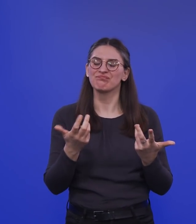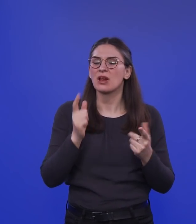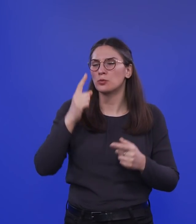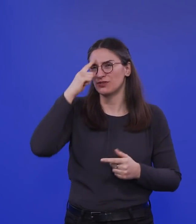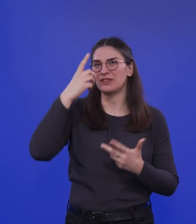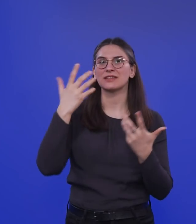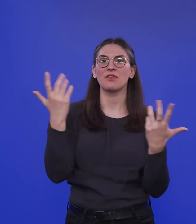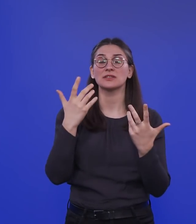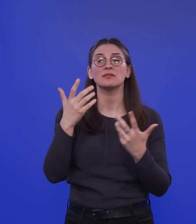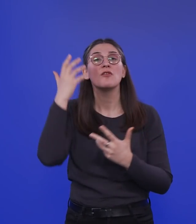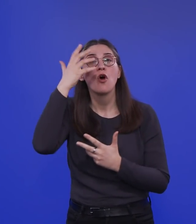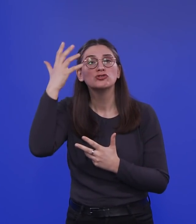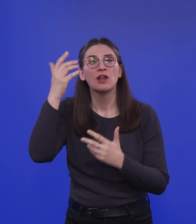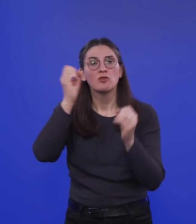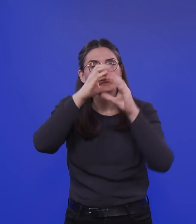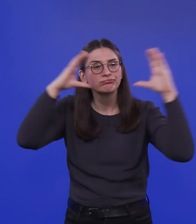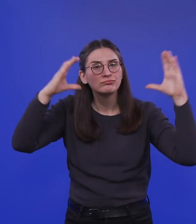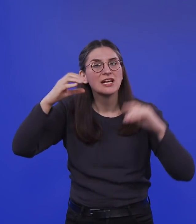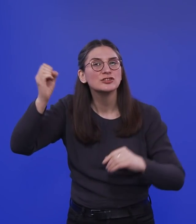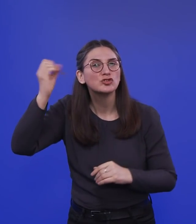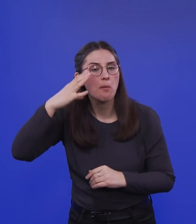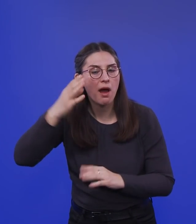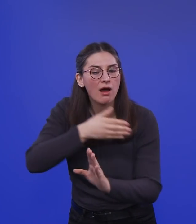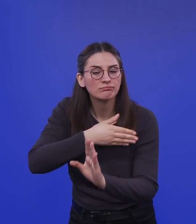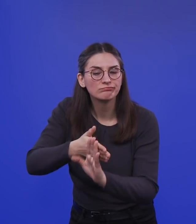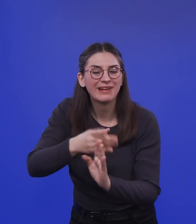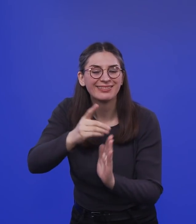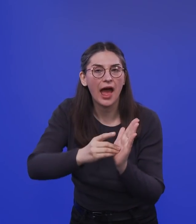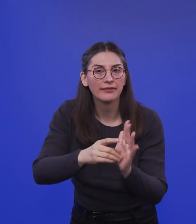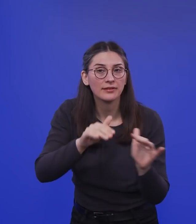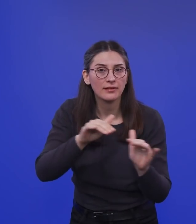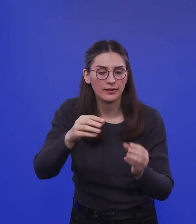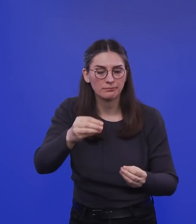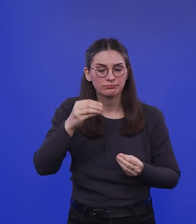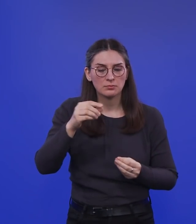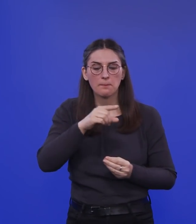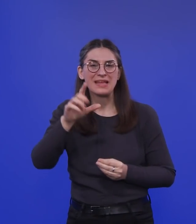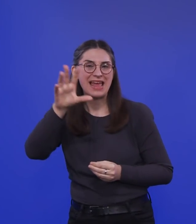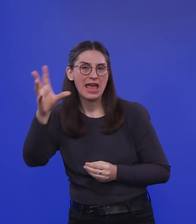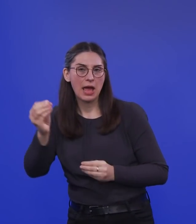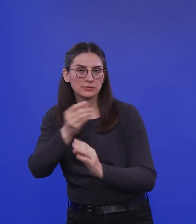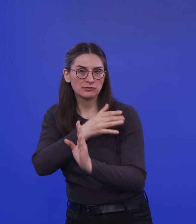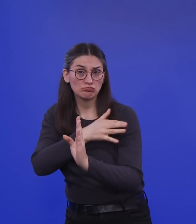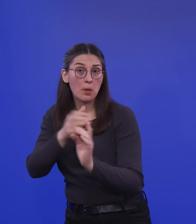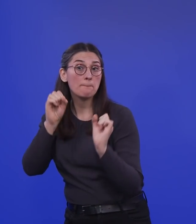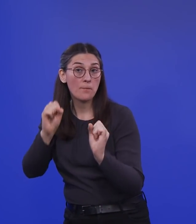im Sommer solche Daten hat, vielleicht damit rechnen, dass über den Herbst hin eine Zulassung erfolgt und dass man dann